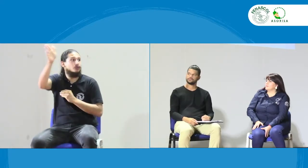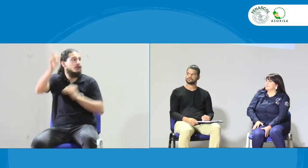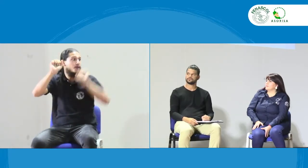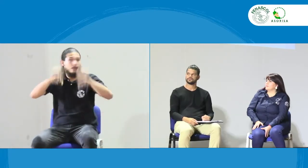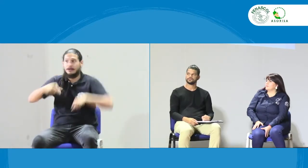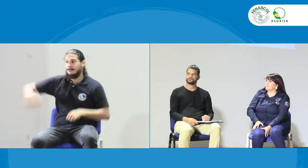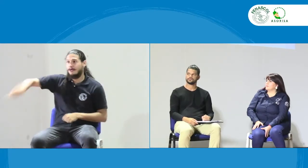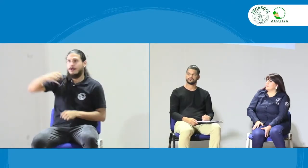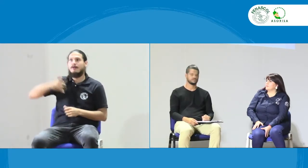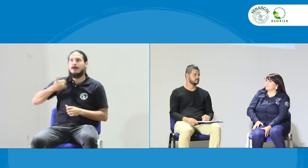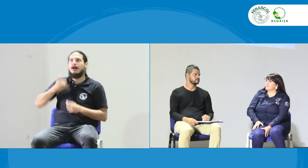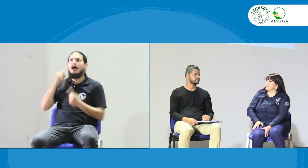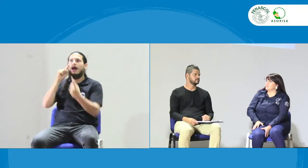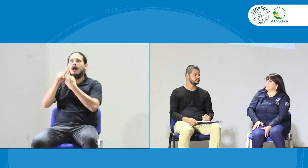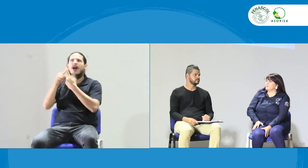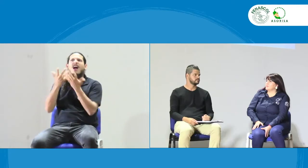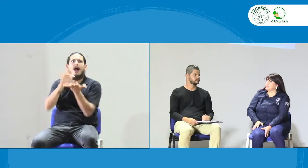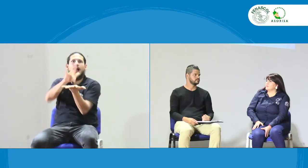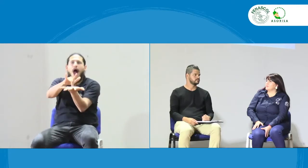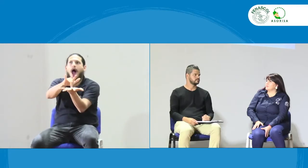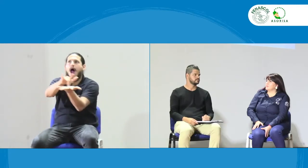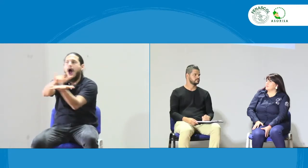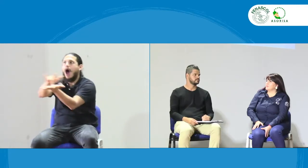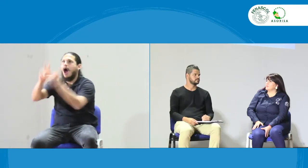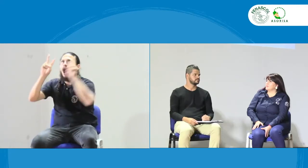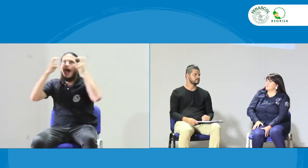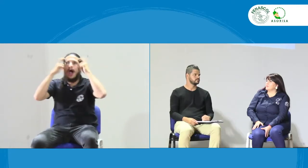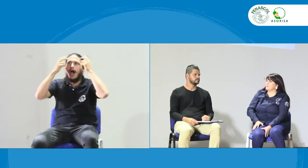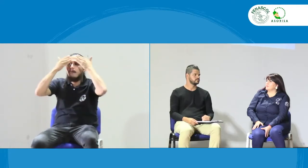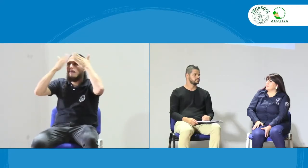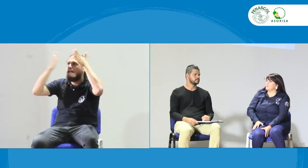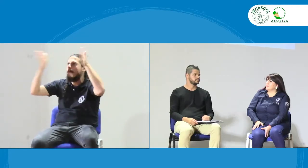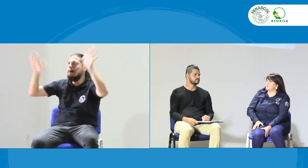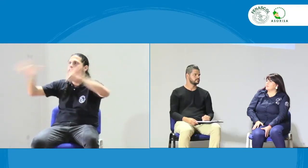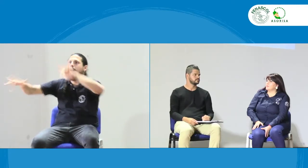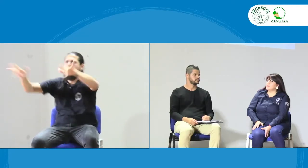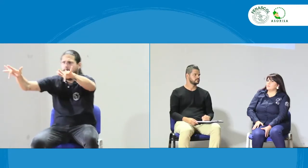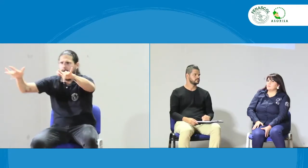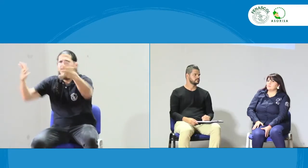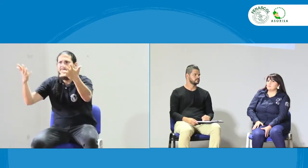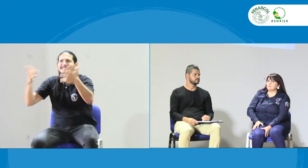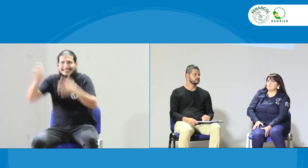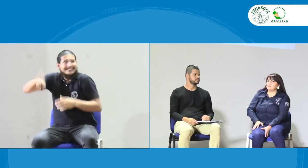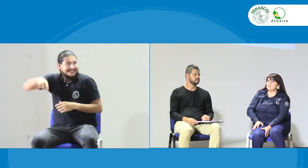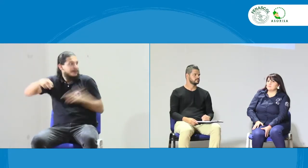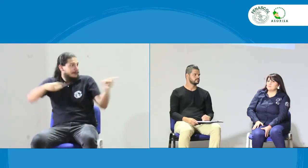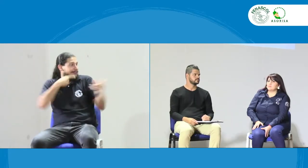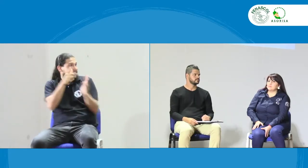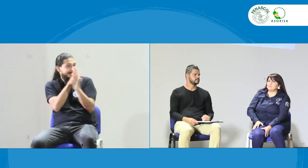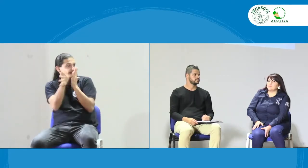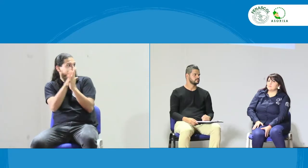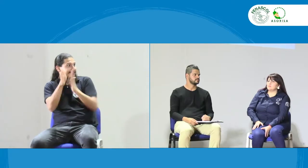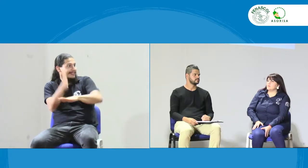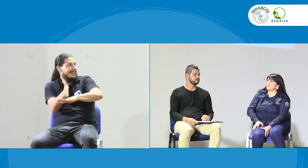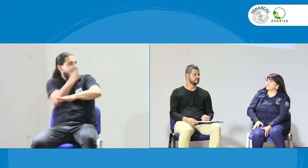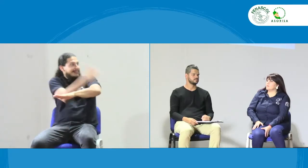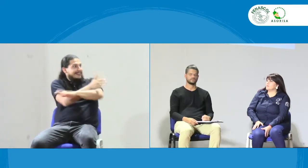se puede hacer? O si hablamos de esa participación, cómo tener ese trabajo mancomunado, acceder a ese conocimiento para llegar a esa